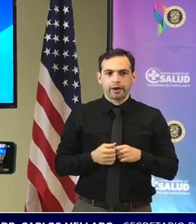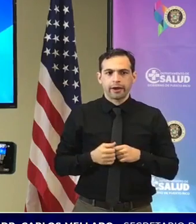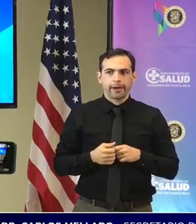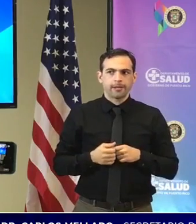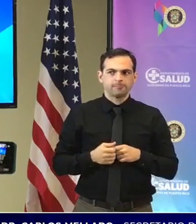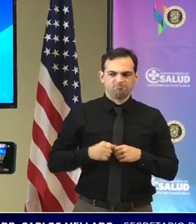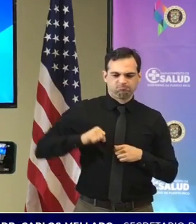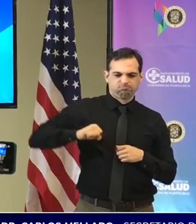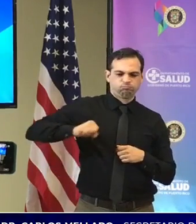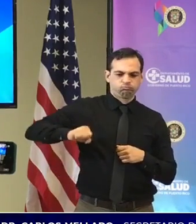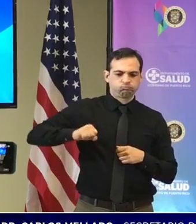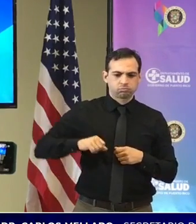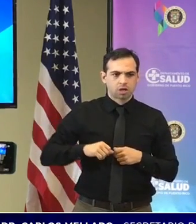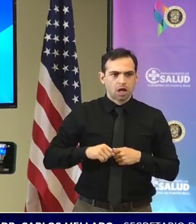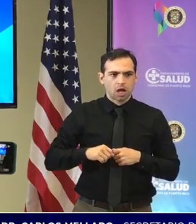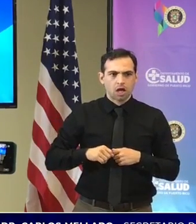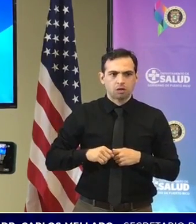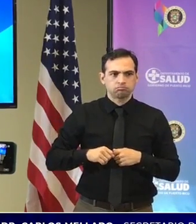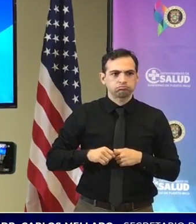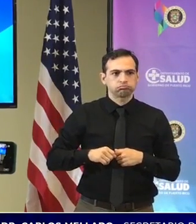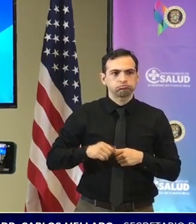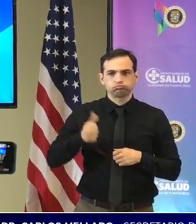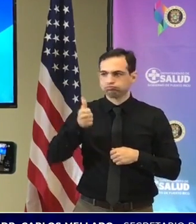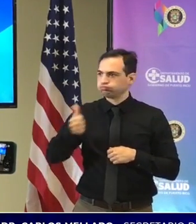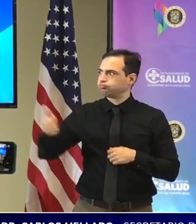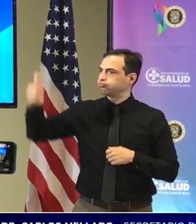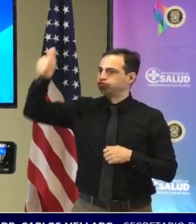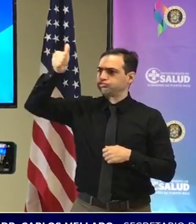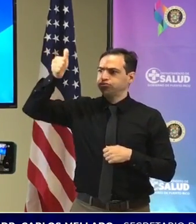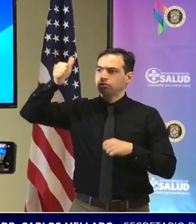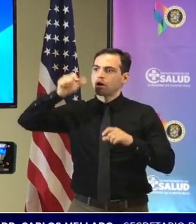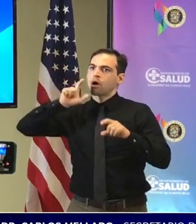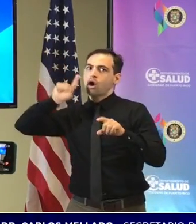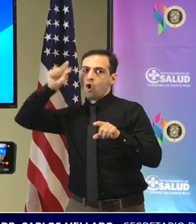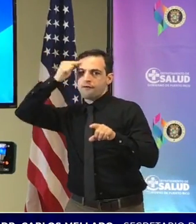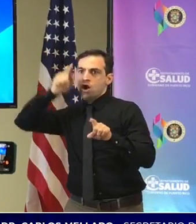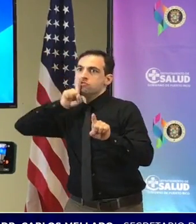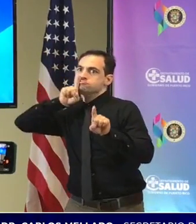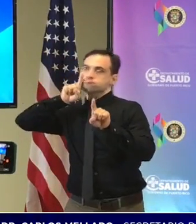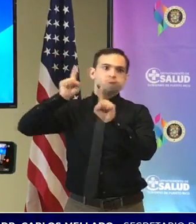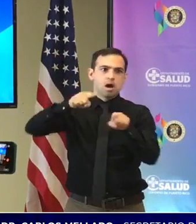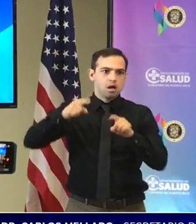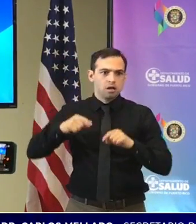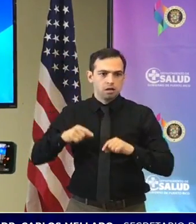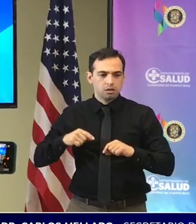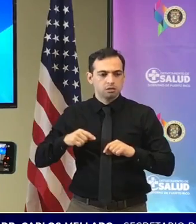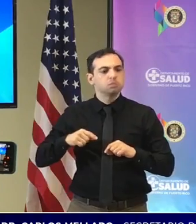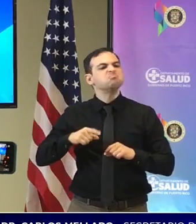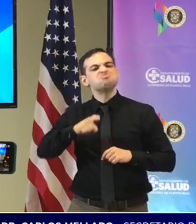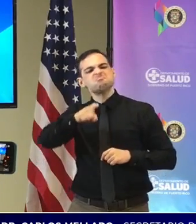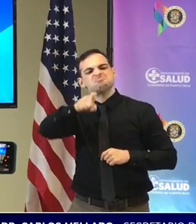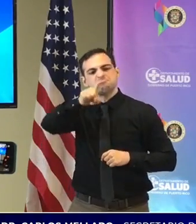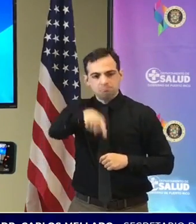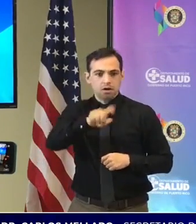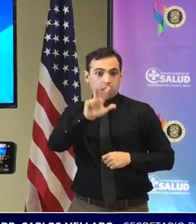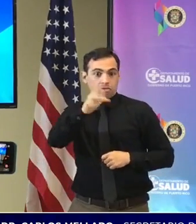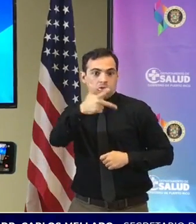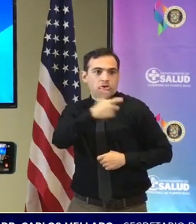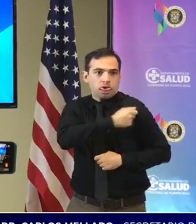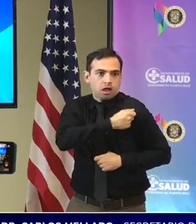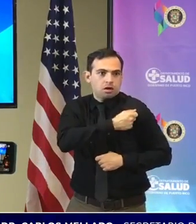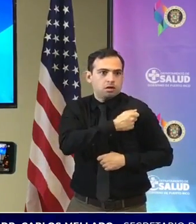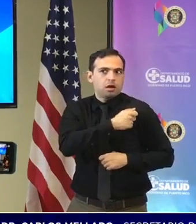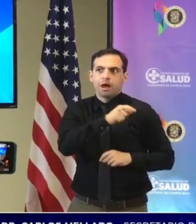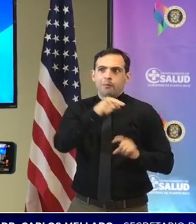ejecutiva requerir la tercera dosis para la entrada a actividades multitudinales pues realmente